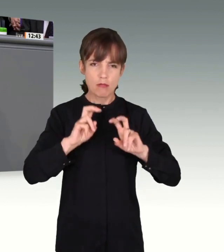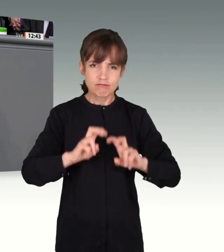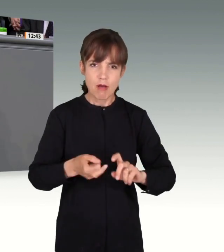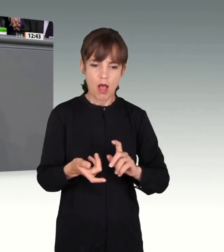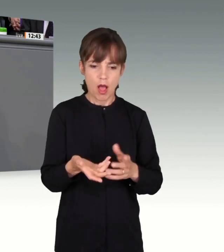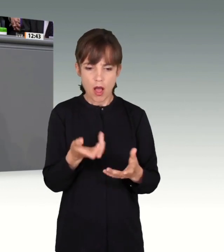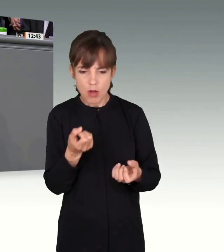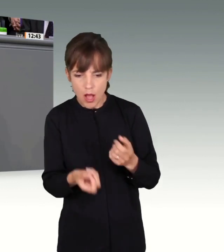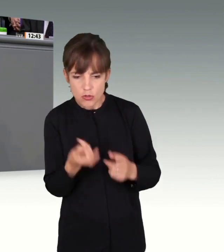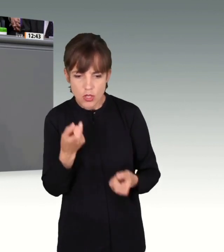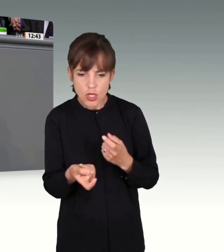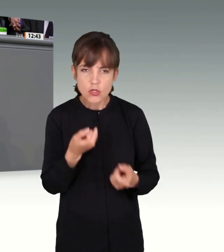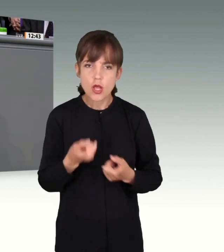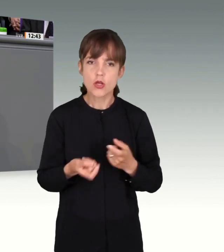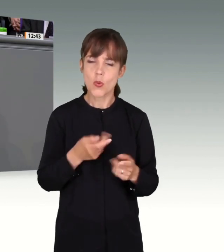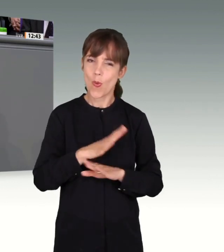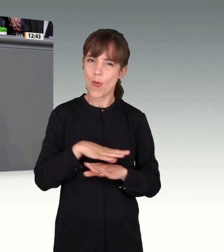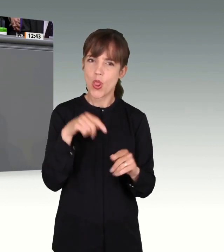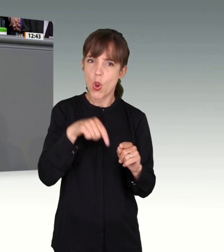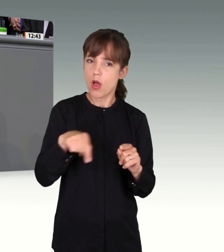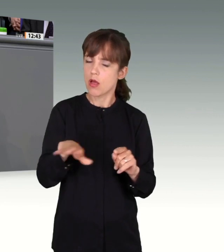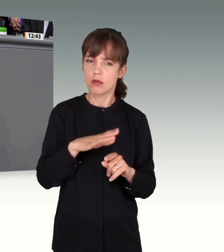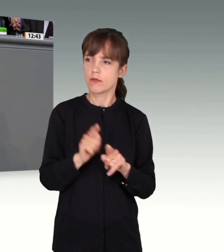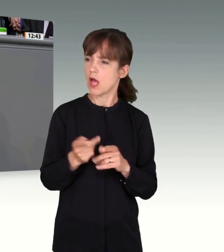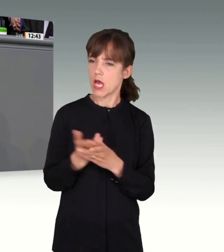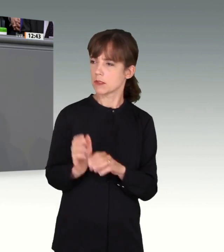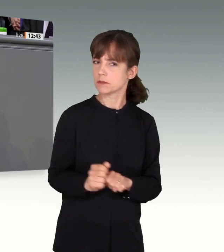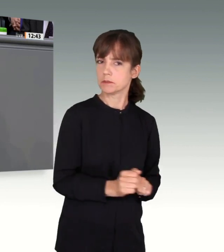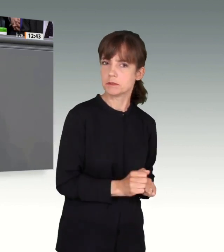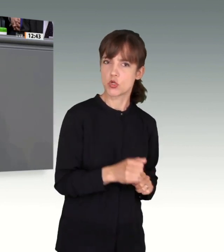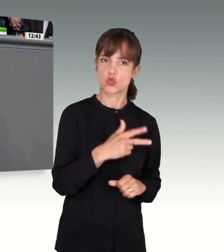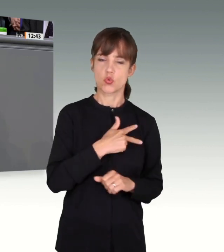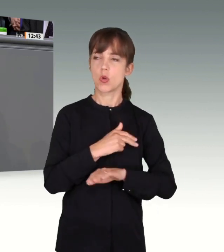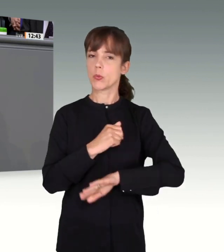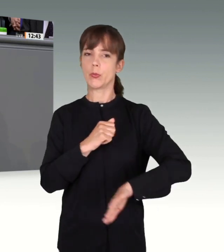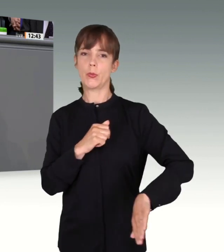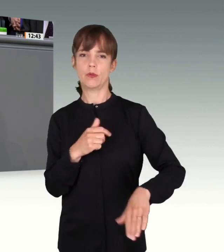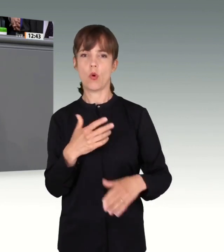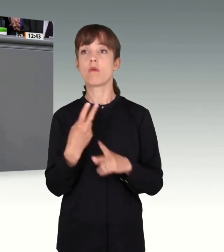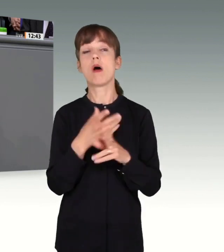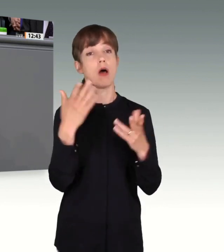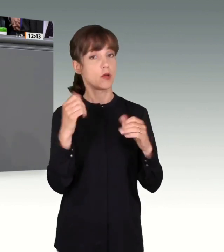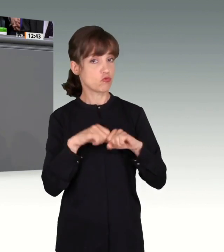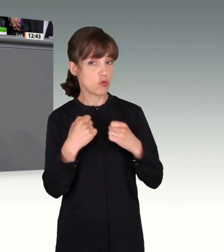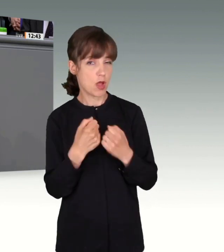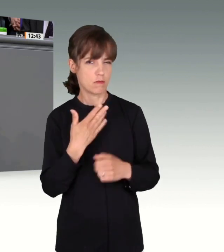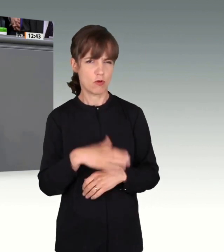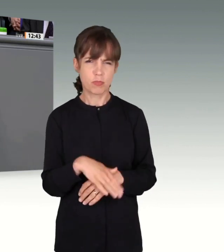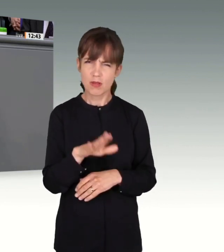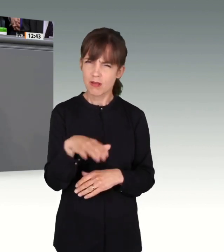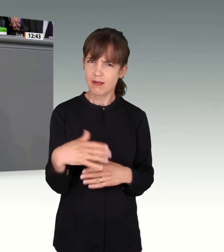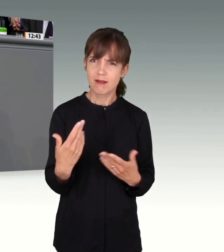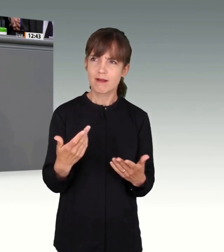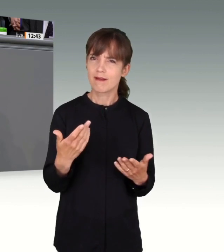zurückgehalten worden. Zeugen und Zeuginnen sind zurückgehalten worden. Hier wird oft mit dem Staatswohl argumentiert. Ich meine, was kann eigentlich